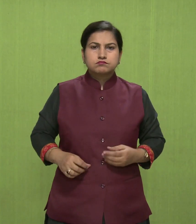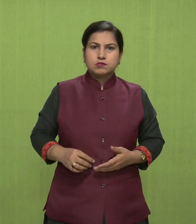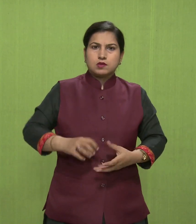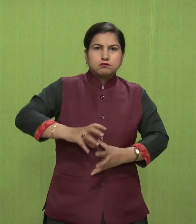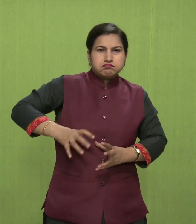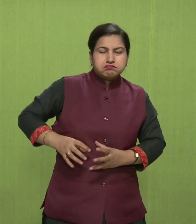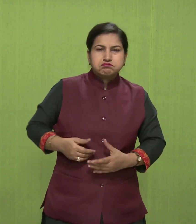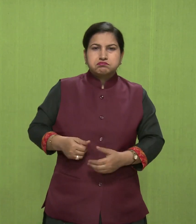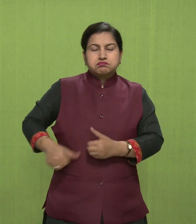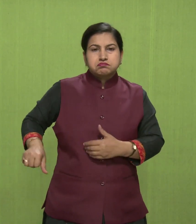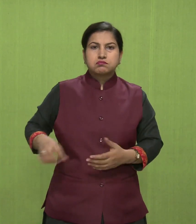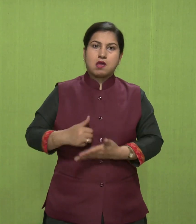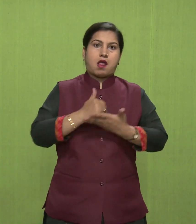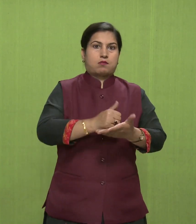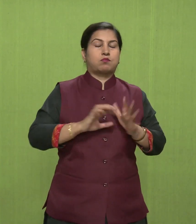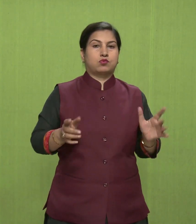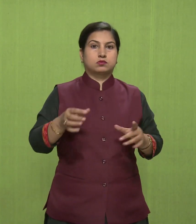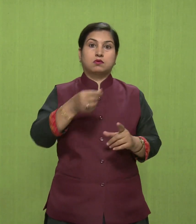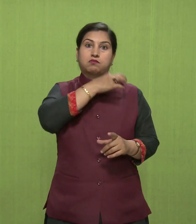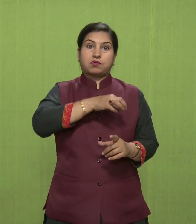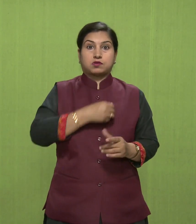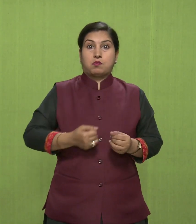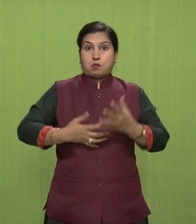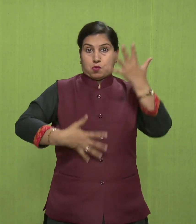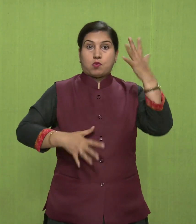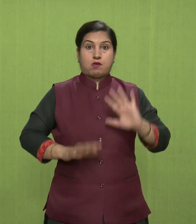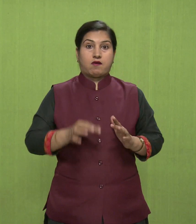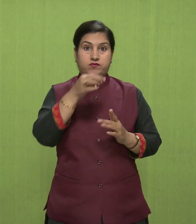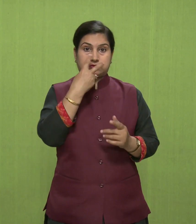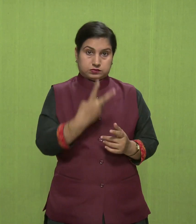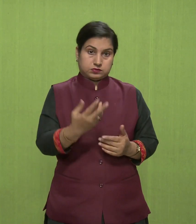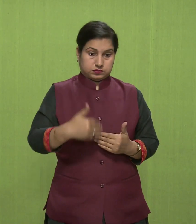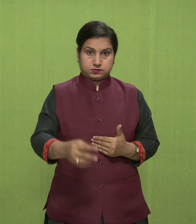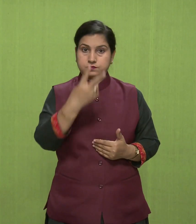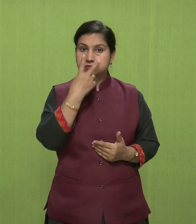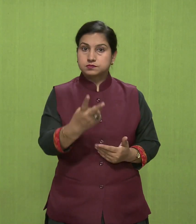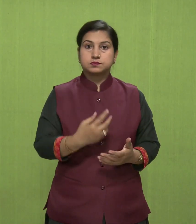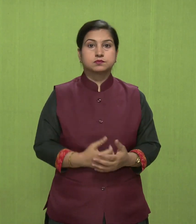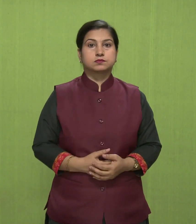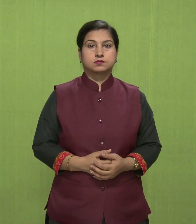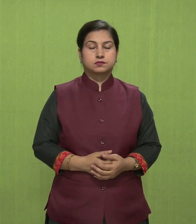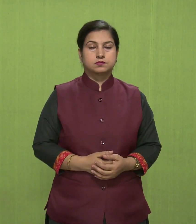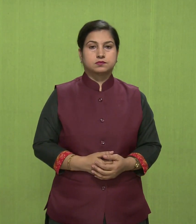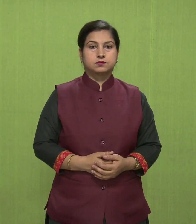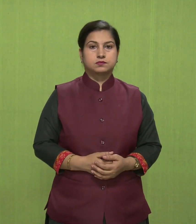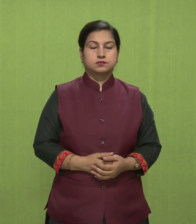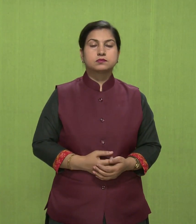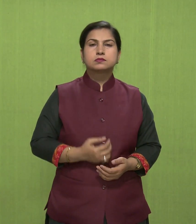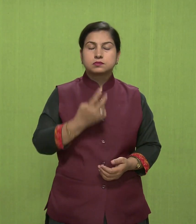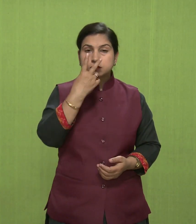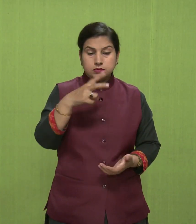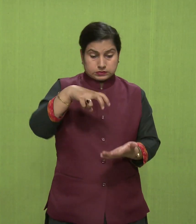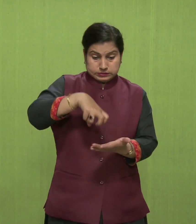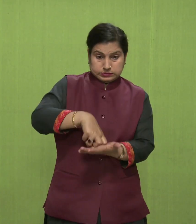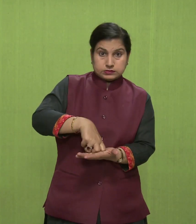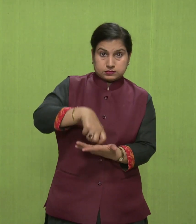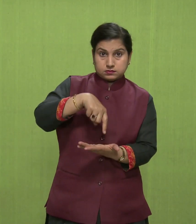देखें इससे होने वाले लाब के बारे में वैसे देखें तो वजरासन